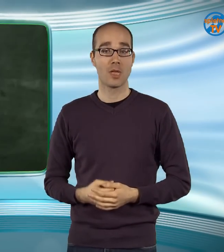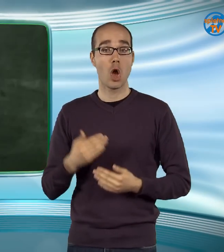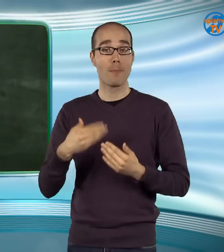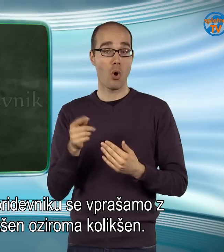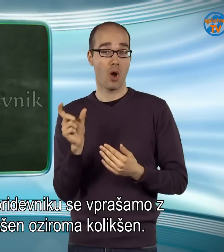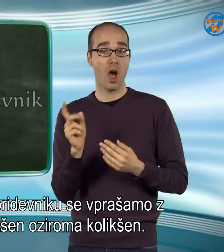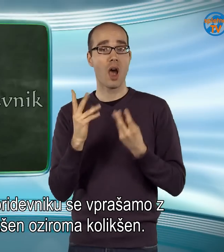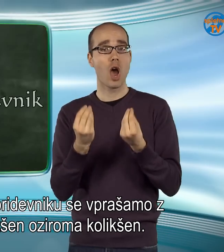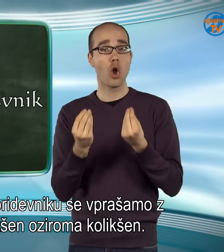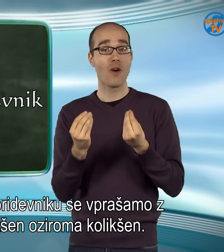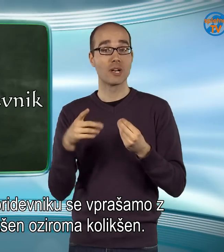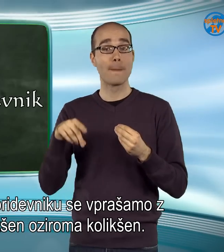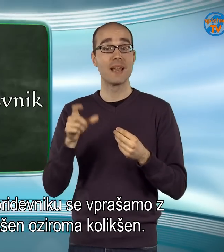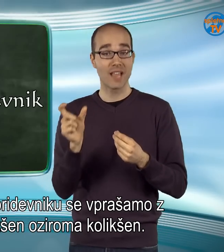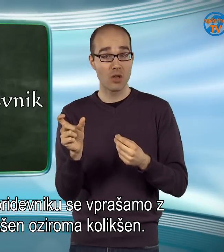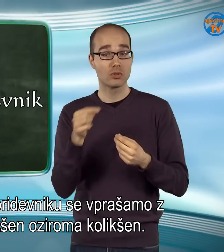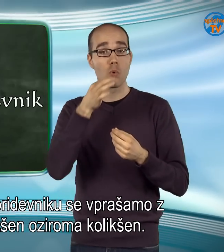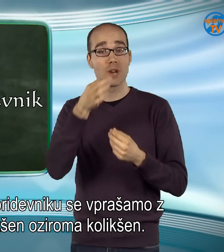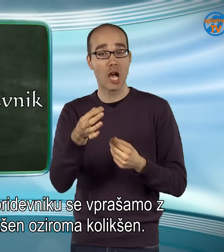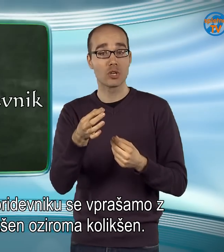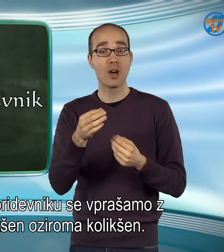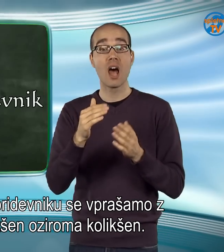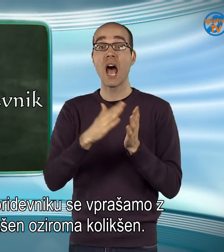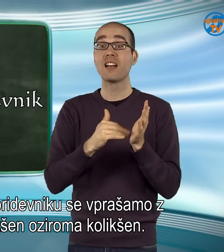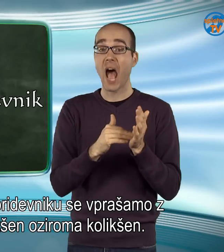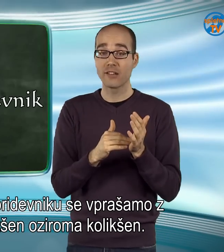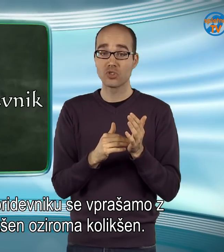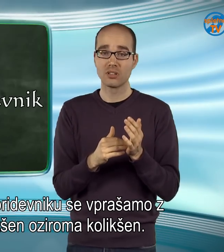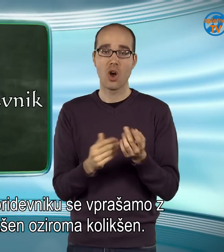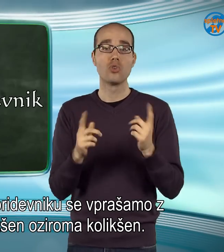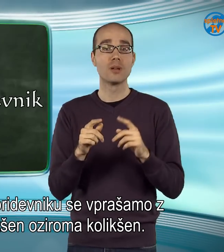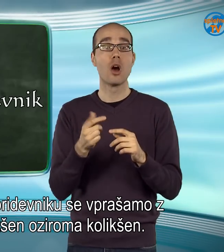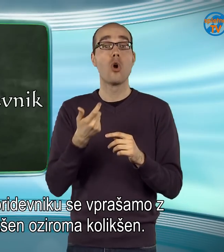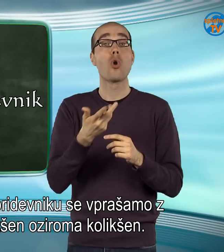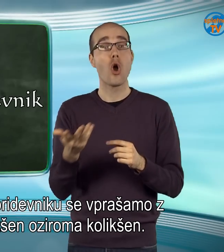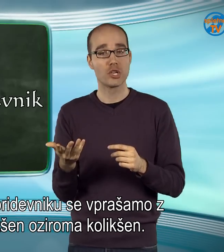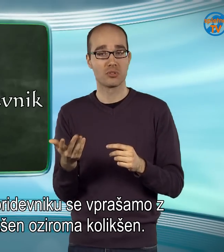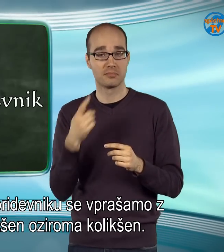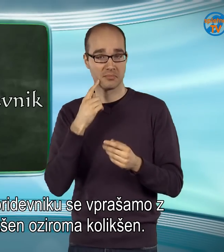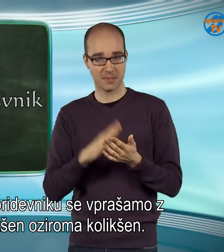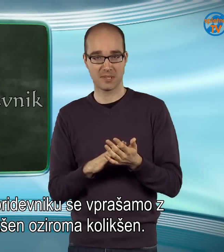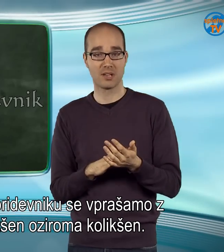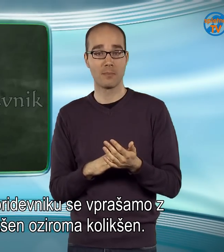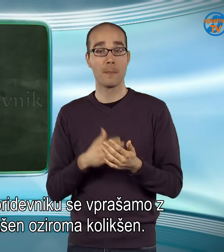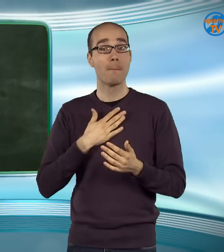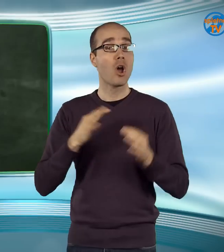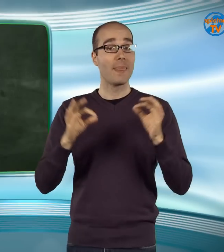Po kakovostnem pridevniku se vprašamo z vprašalnico kakšen oziroma kolikšen. Primeri,